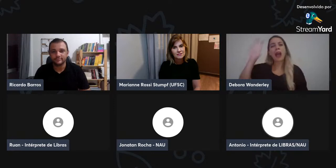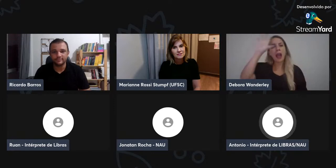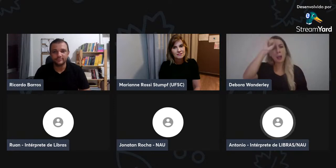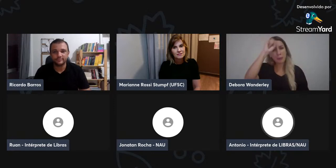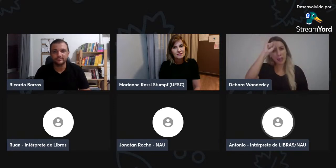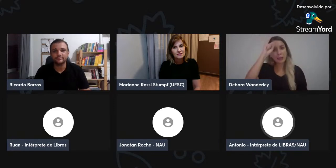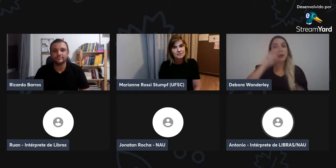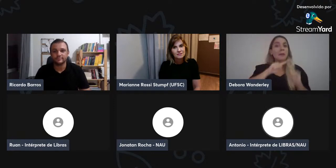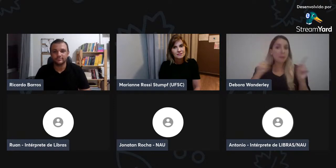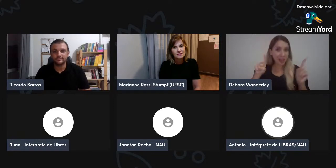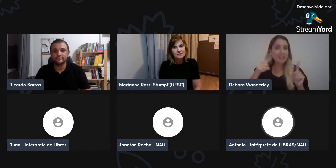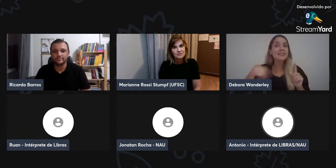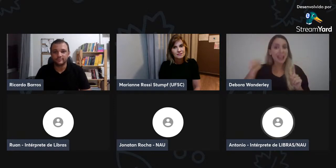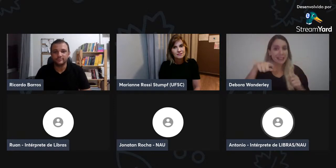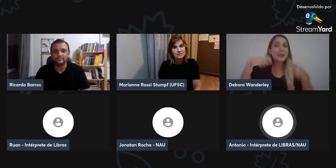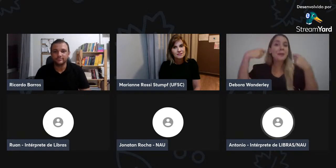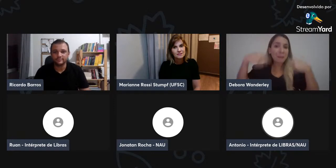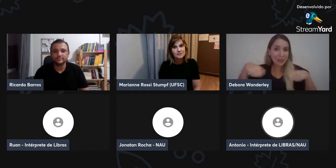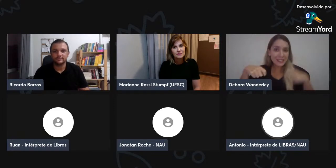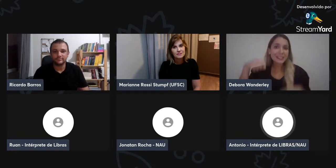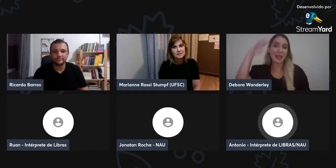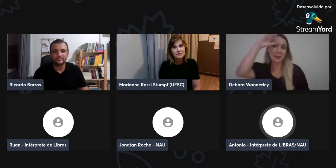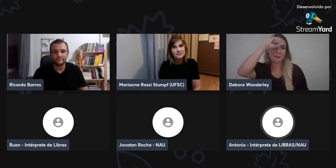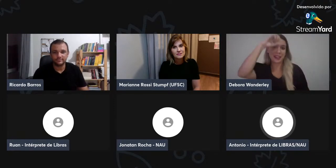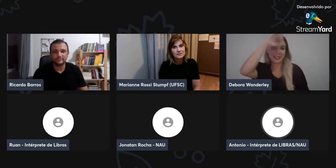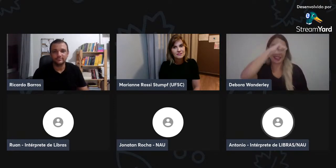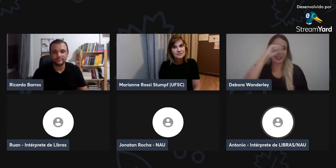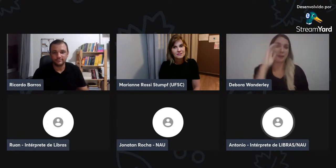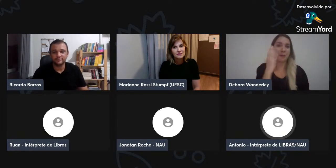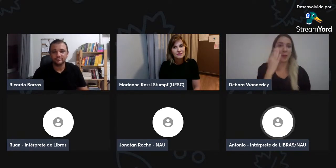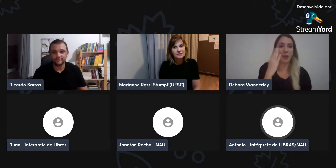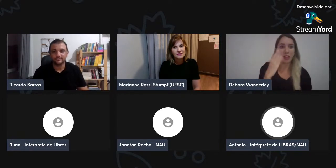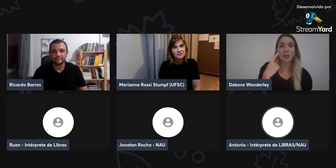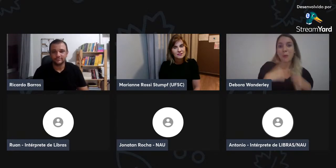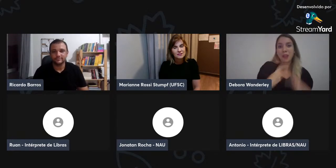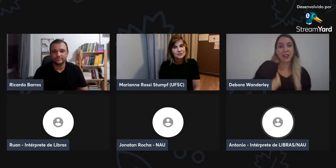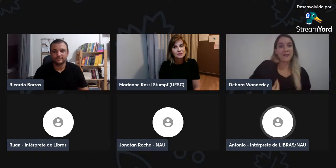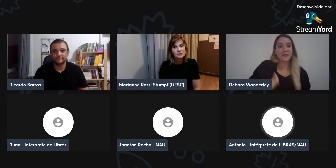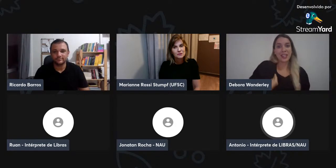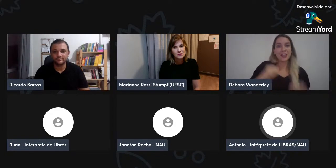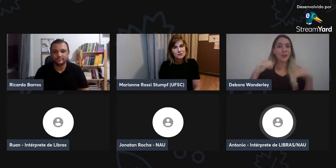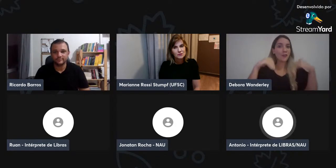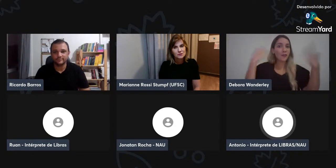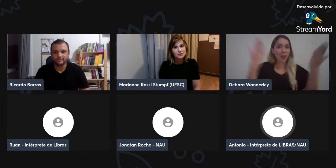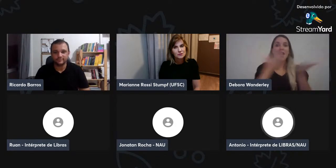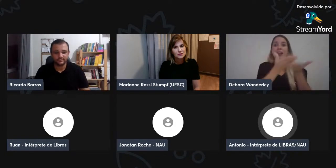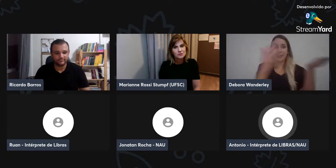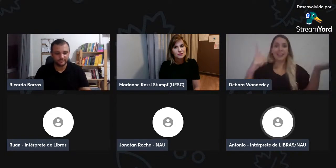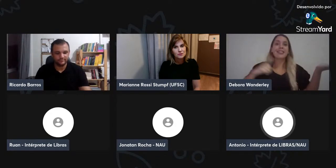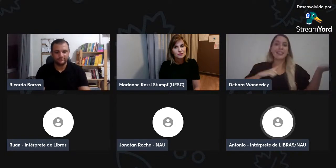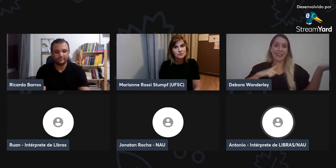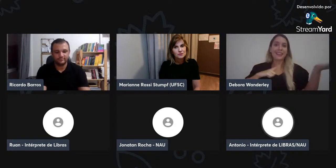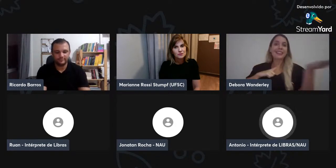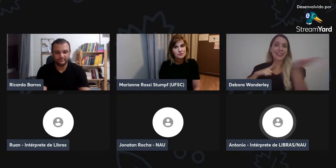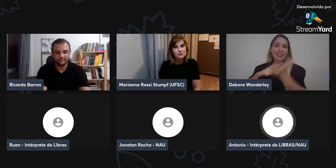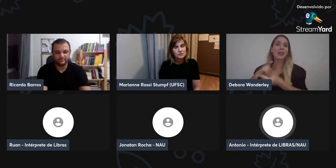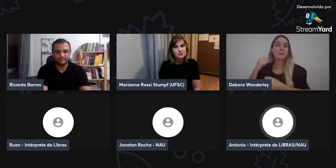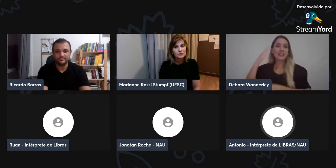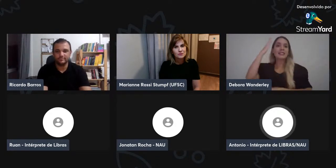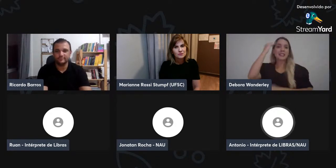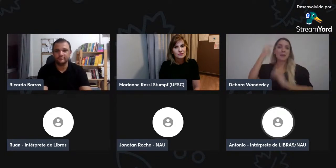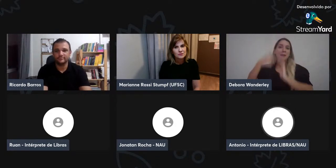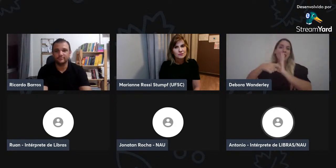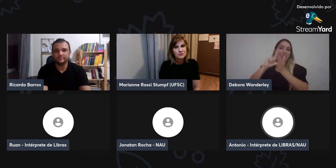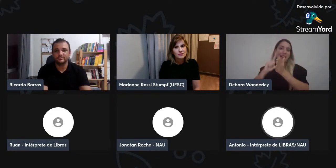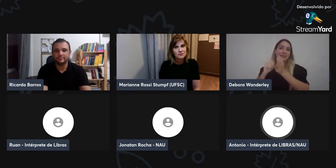gostar de biologia, outros gostam de biologia, outros querem aprender e outros não, então, precisa o quê? Eles precisam aprender biologia de qualquer forma, se for